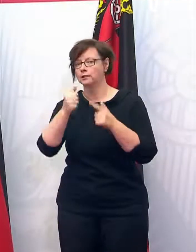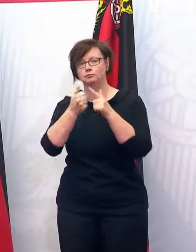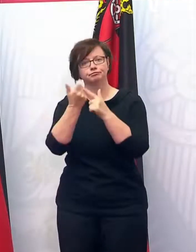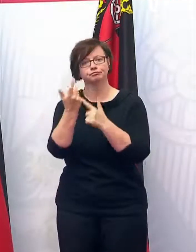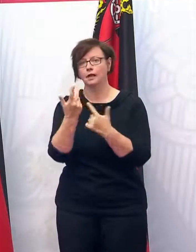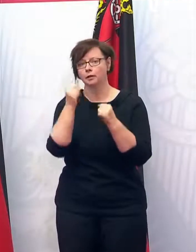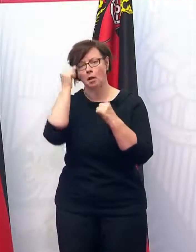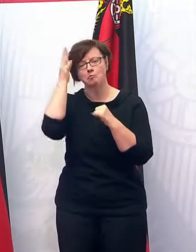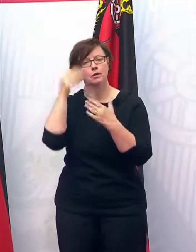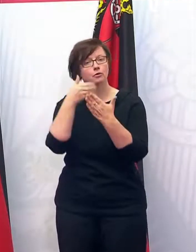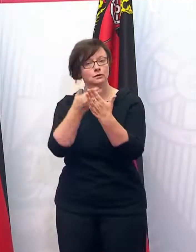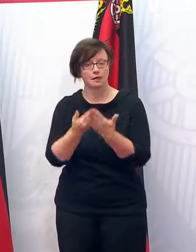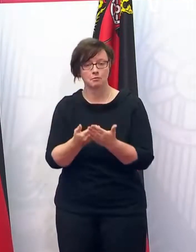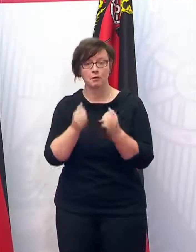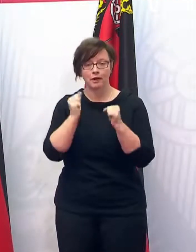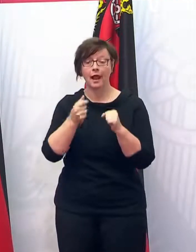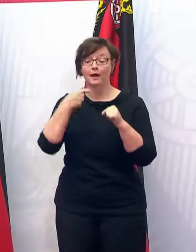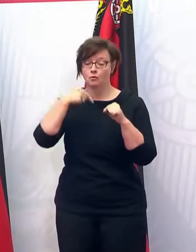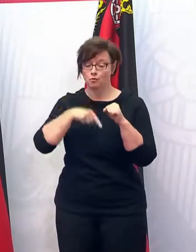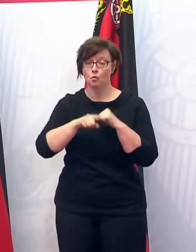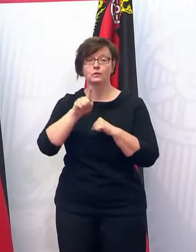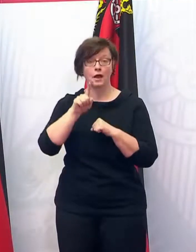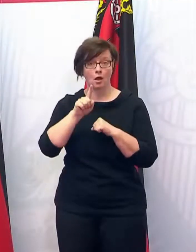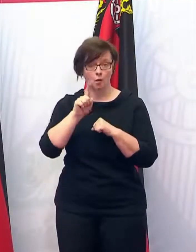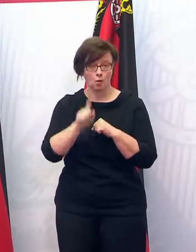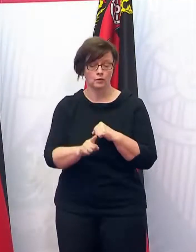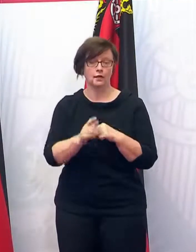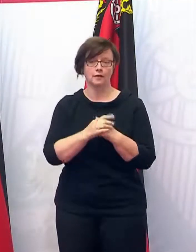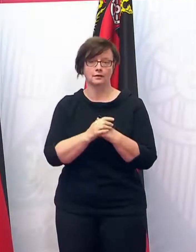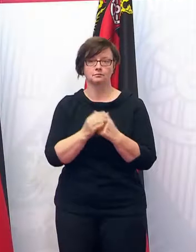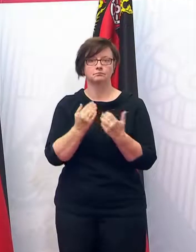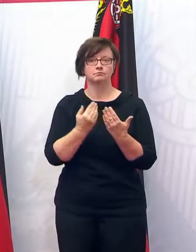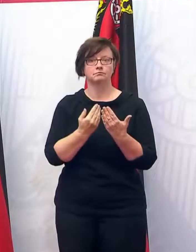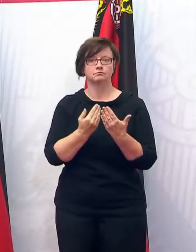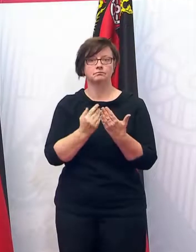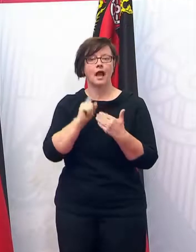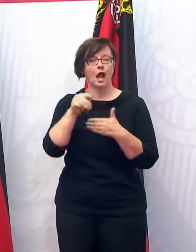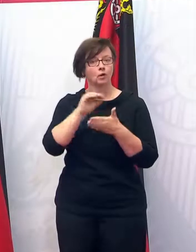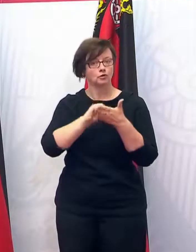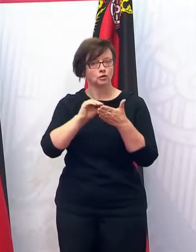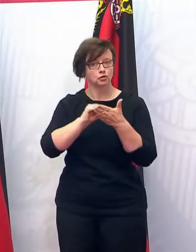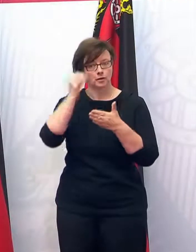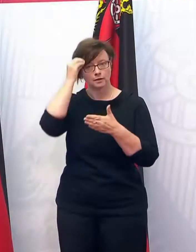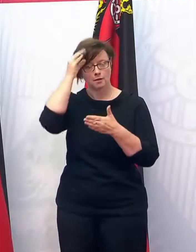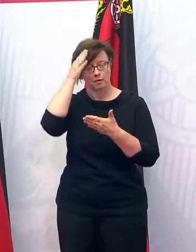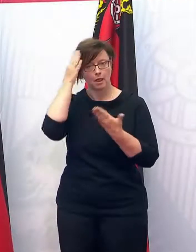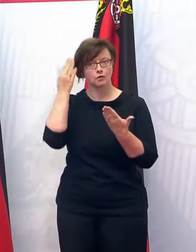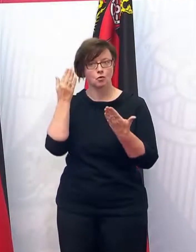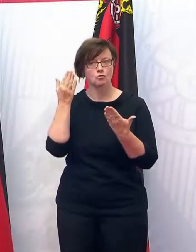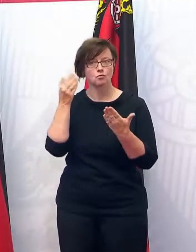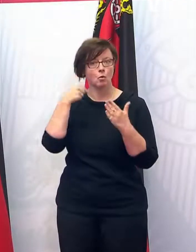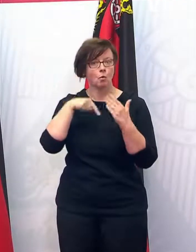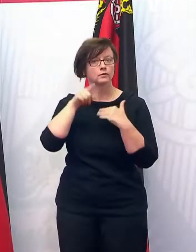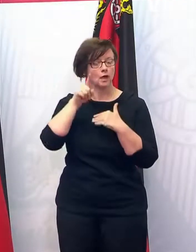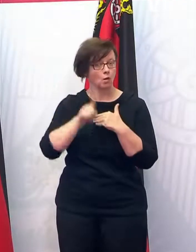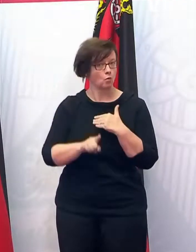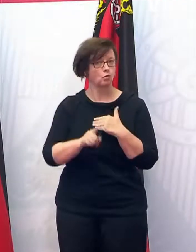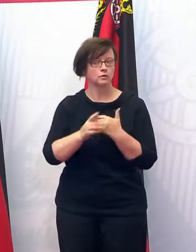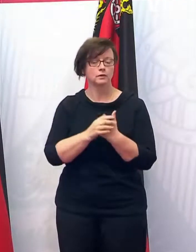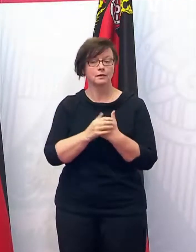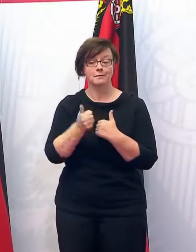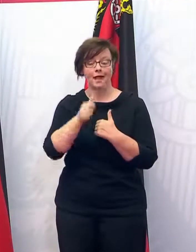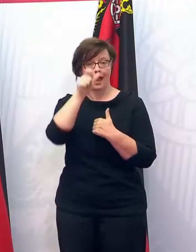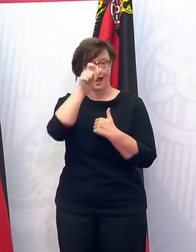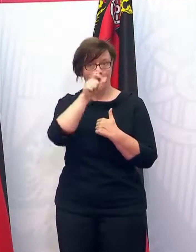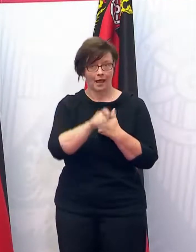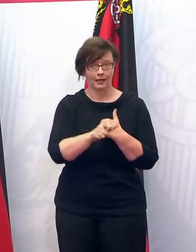Bildungsträger überall unter 100. Wird es so sein, im Bereich außerschulische Bildung gehen jetzt Angebote mit einer